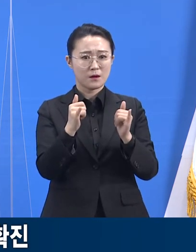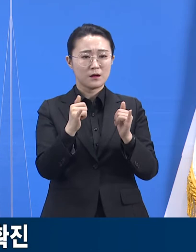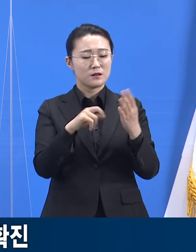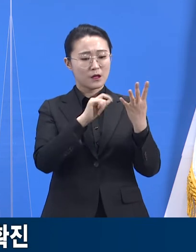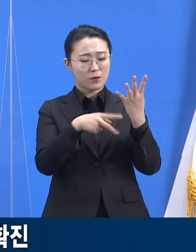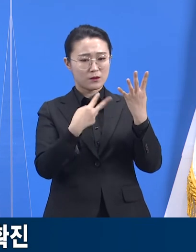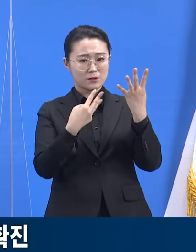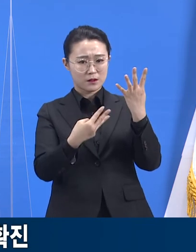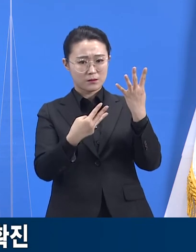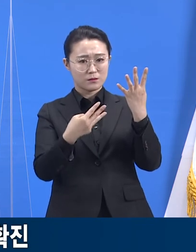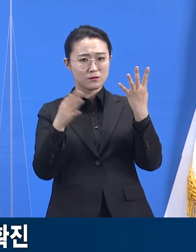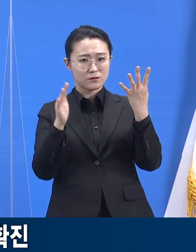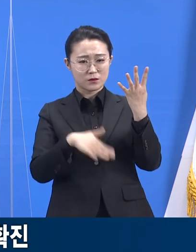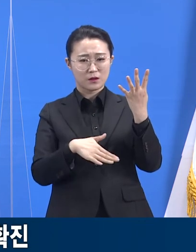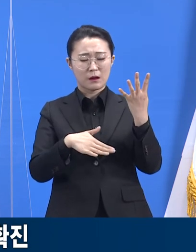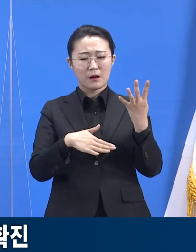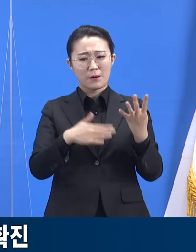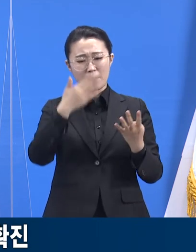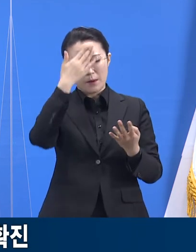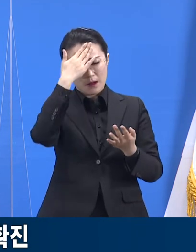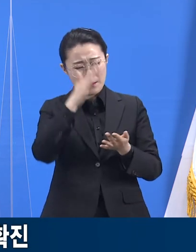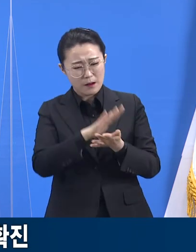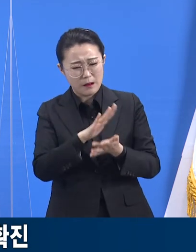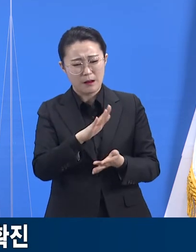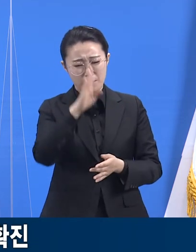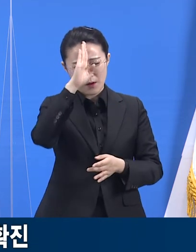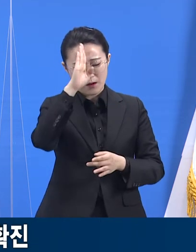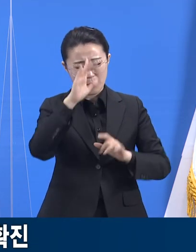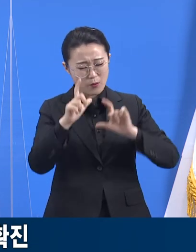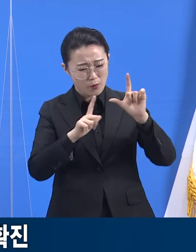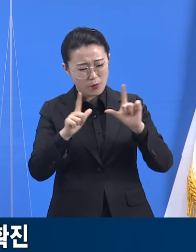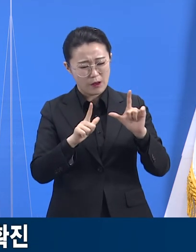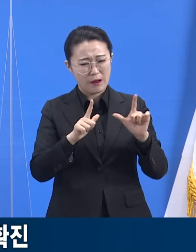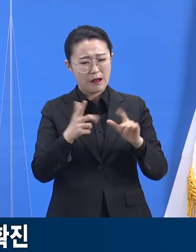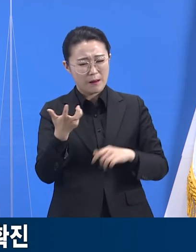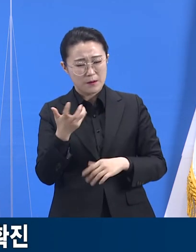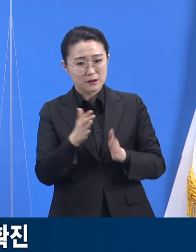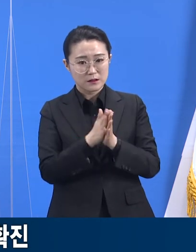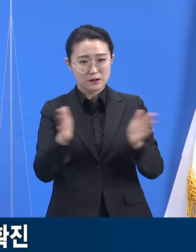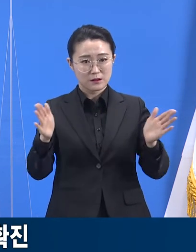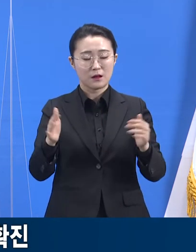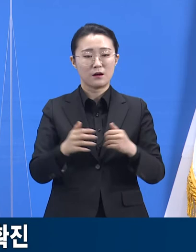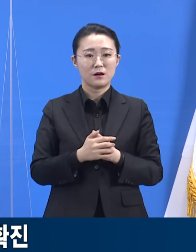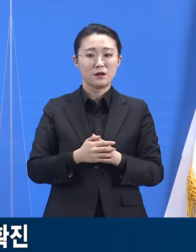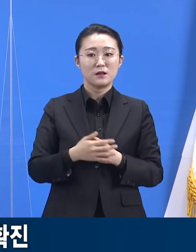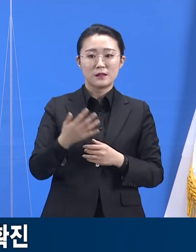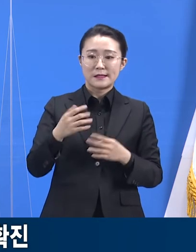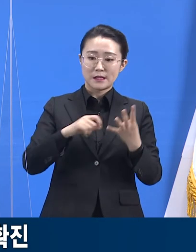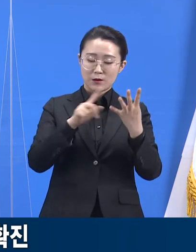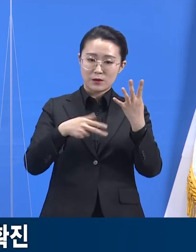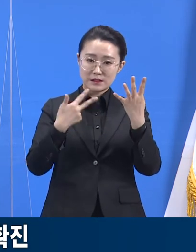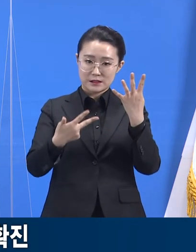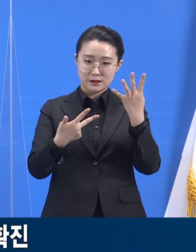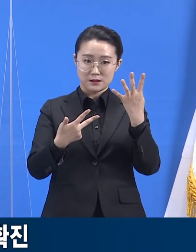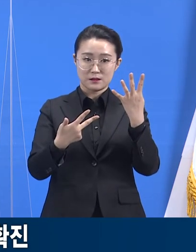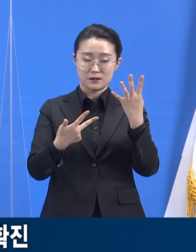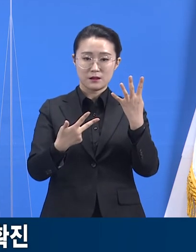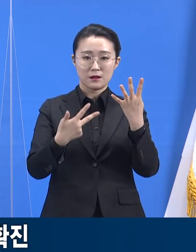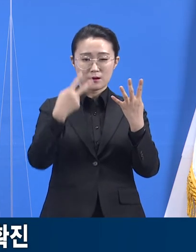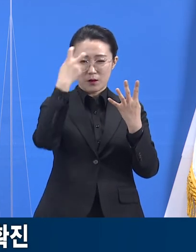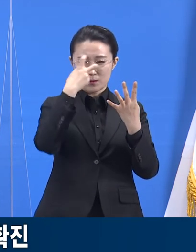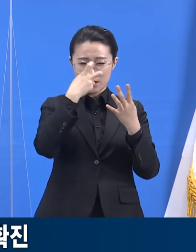판정을 받았습니다. 성남시는 4월 2일 노래방 이용객 및 종사자 전원에 대해 진단검사를